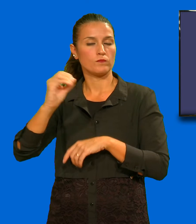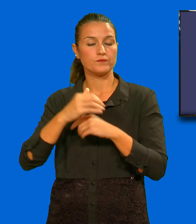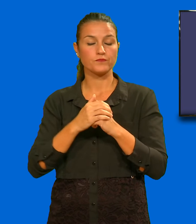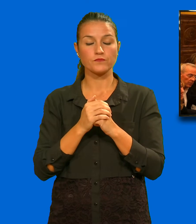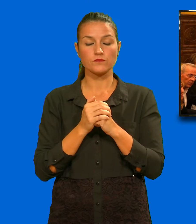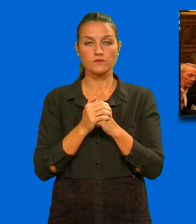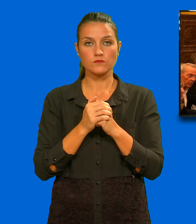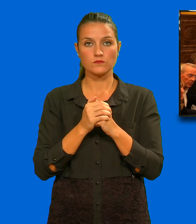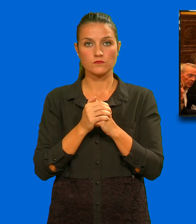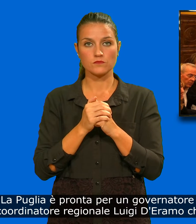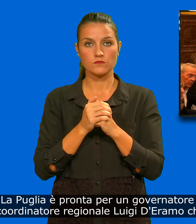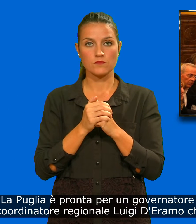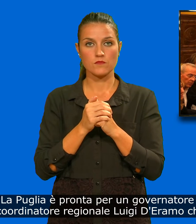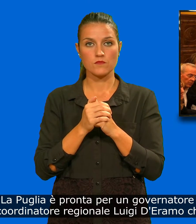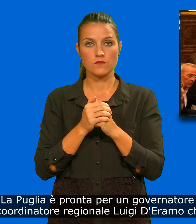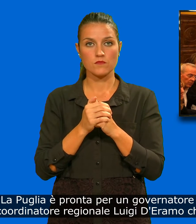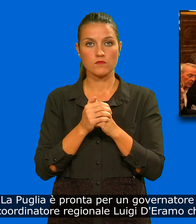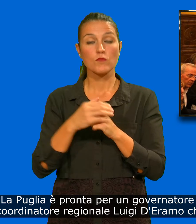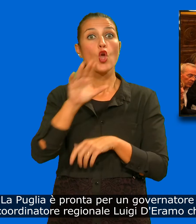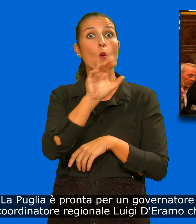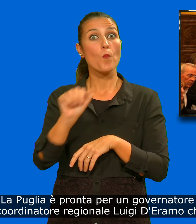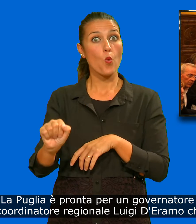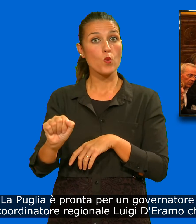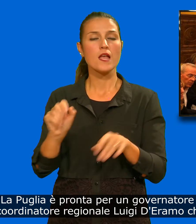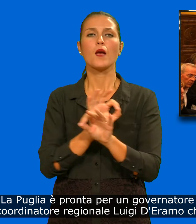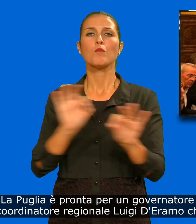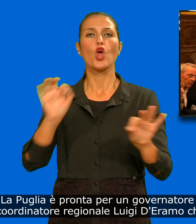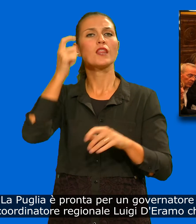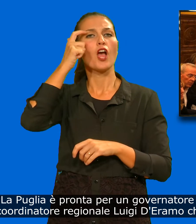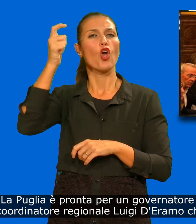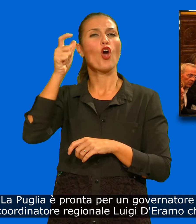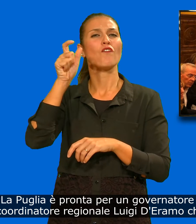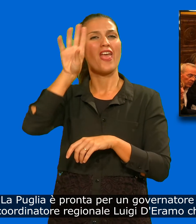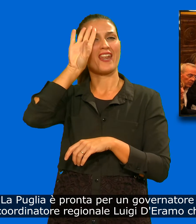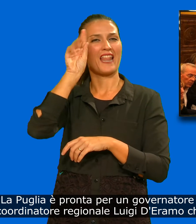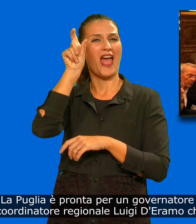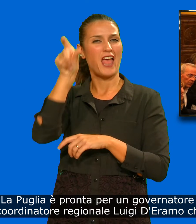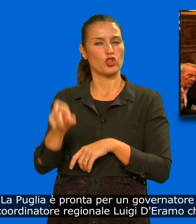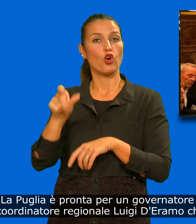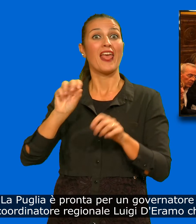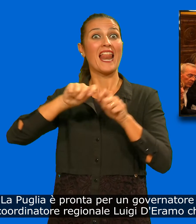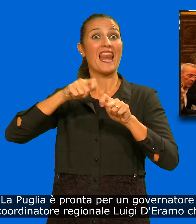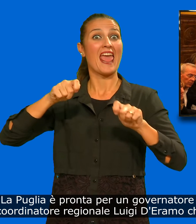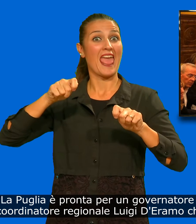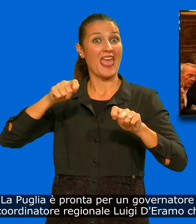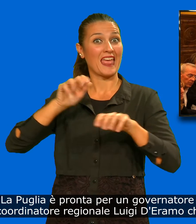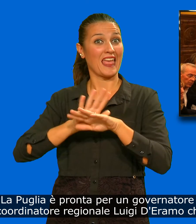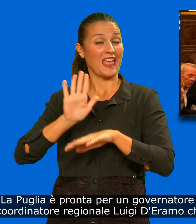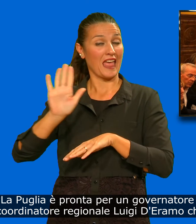La Puglia è pronta per un governatore leghista. Lo ha detto il coordinatore regionale Luigi Deramo,